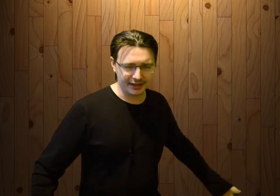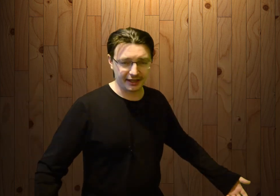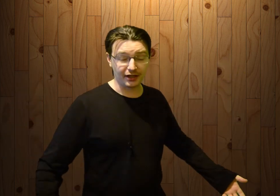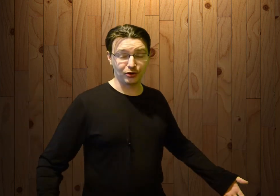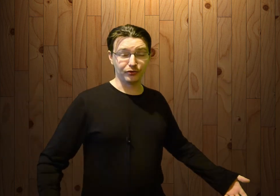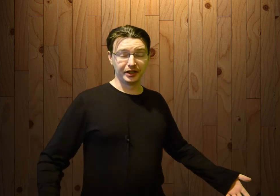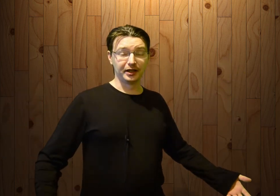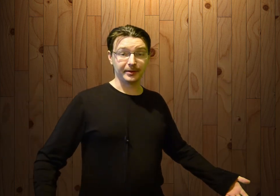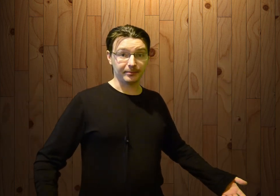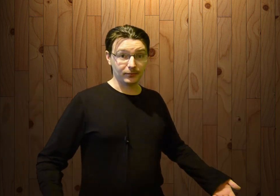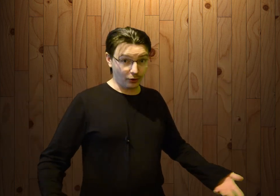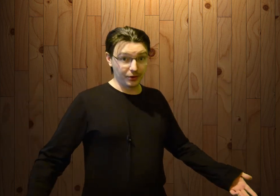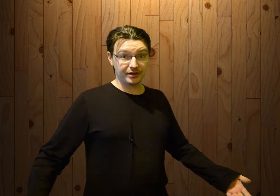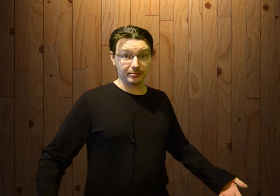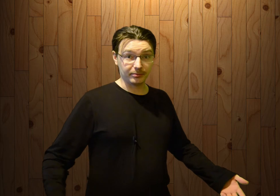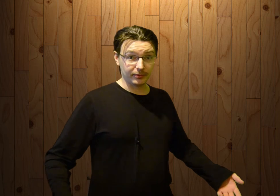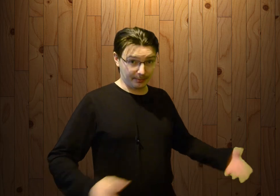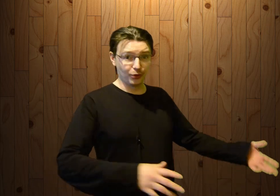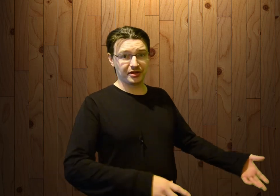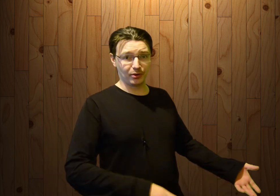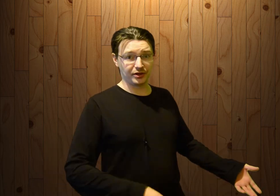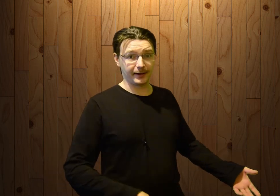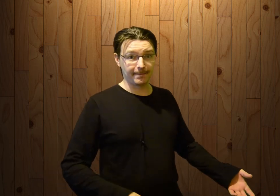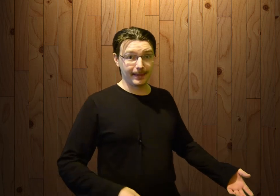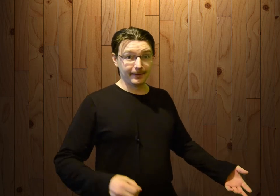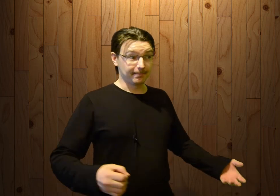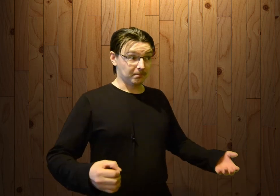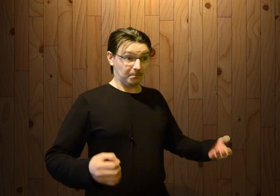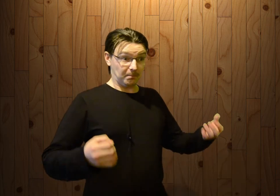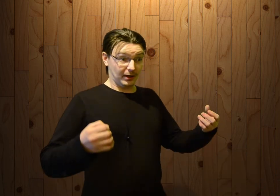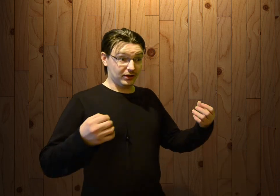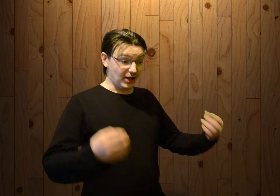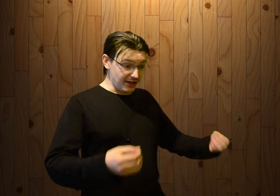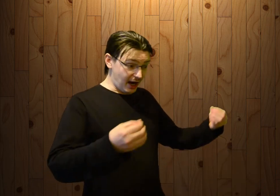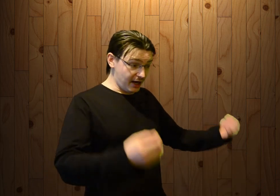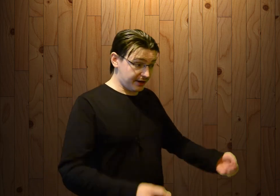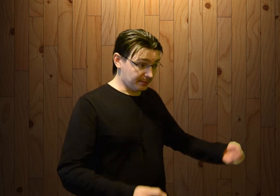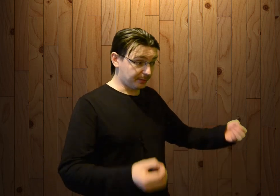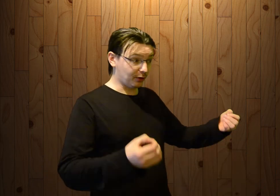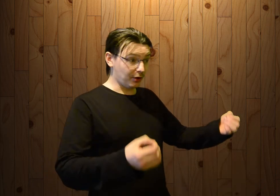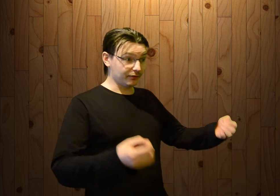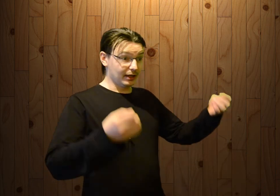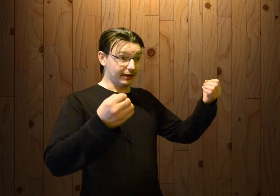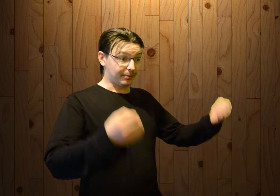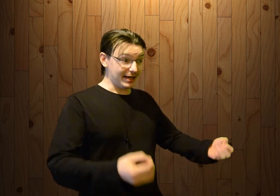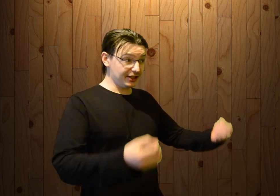конце концов выиграем. Ну, хуй с ним. Да пусть и просто. День Оленя. Мы приходим на праздник